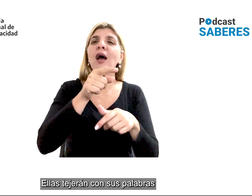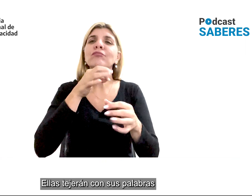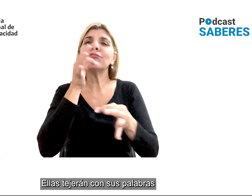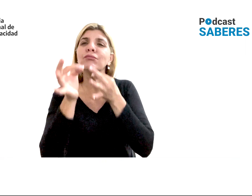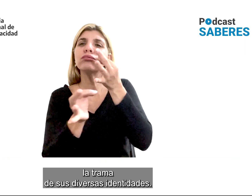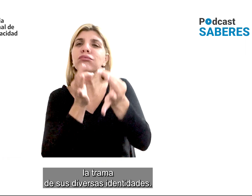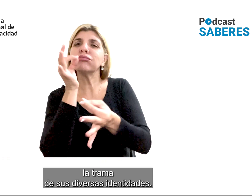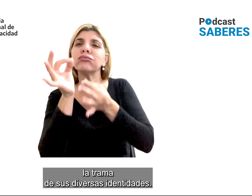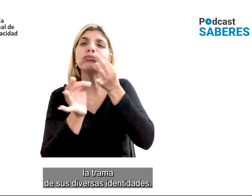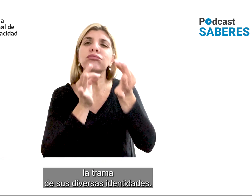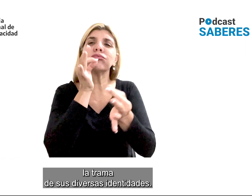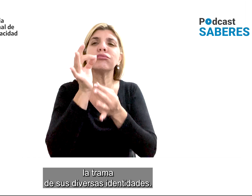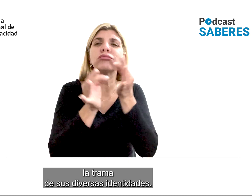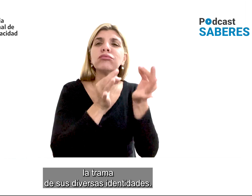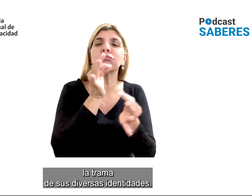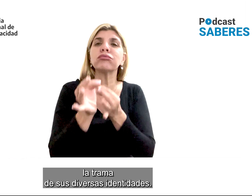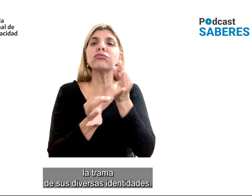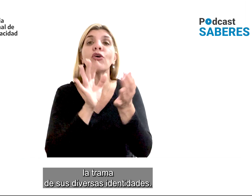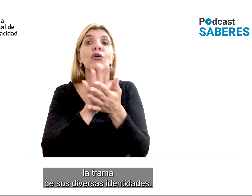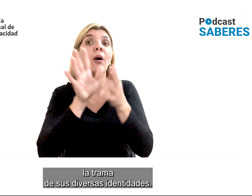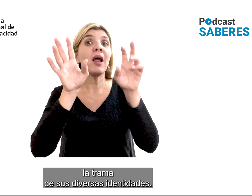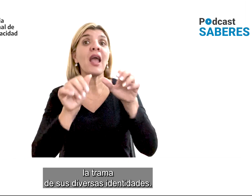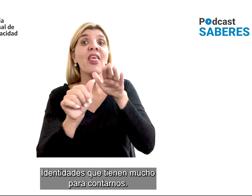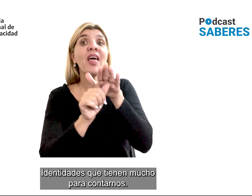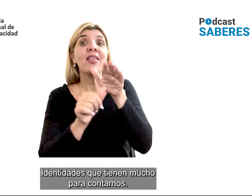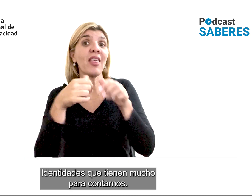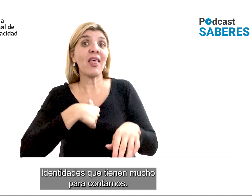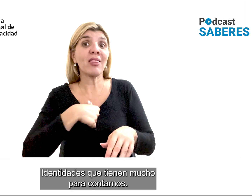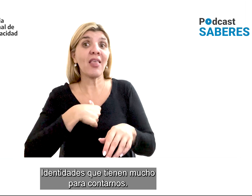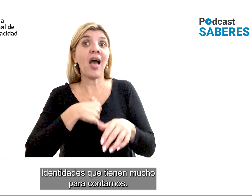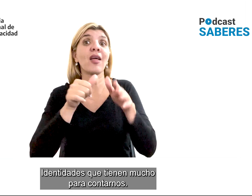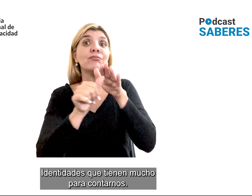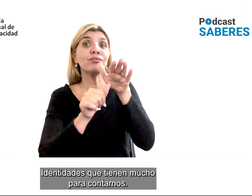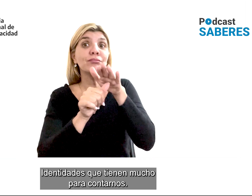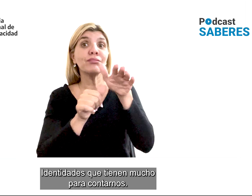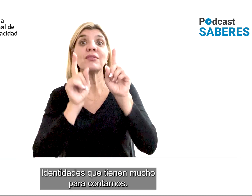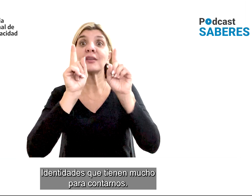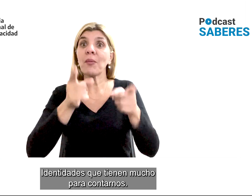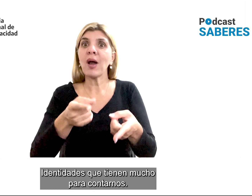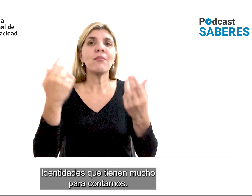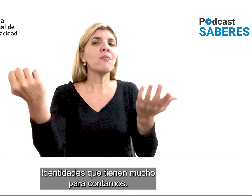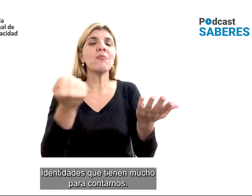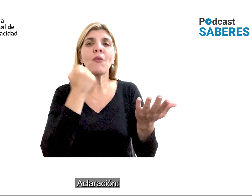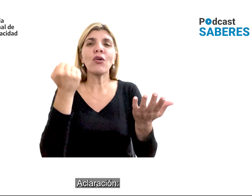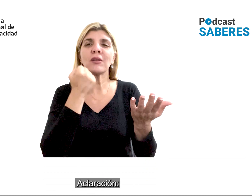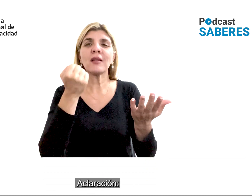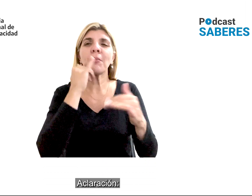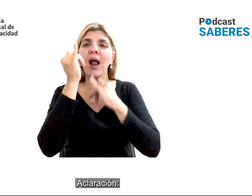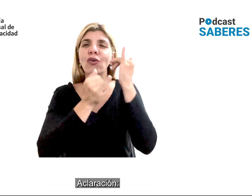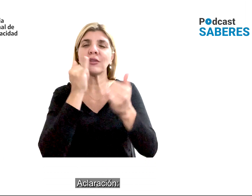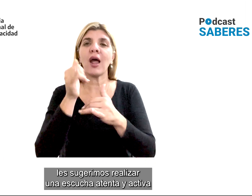con sus palabras la trama de sus diversas identidades, identidades que tienen mucho para contarnos.